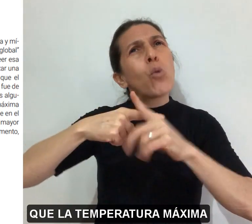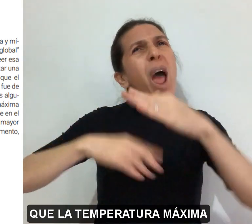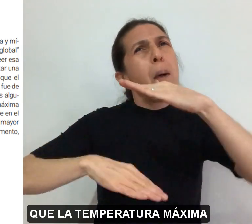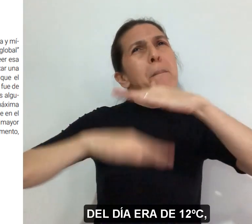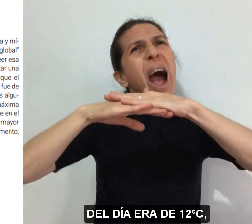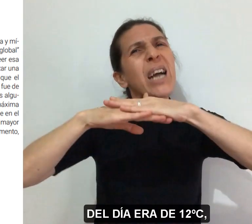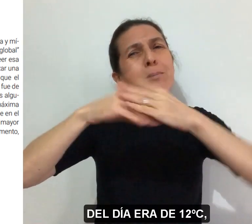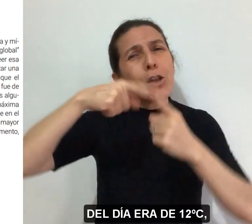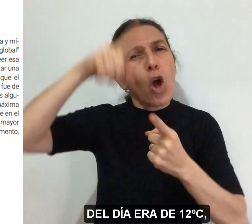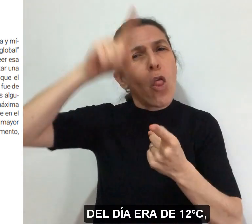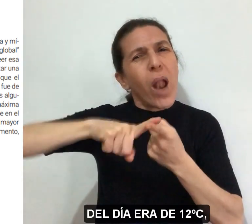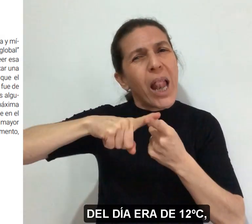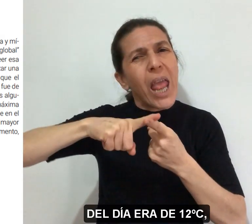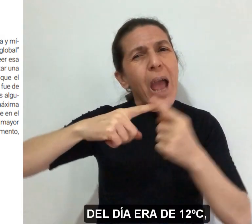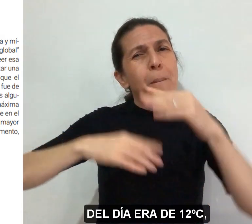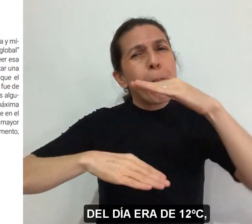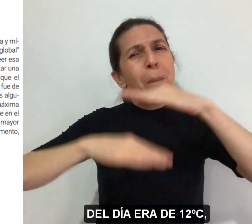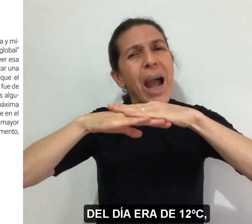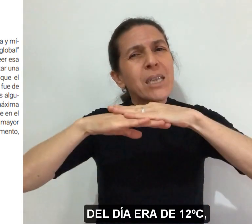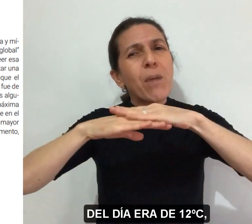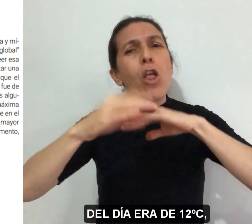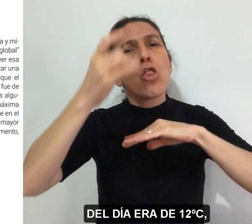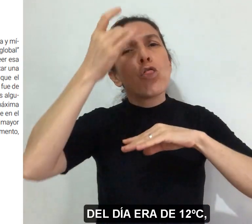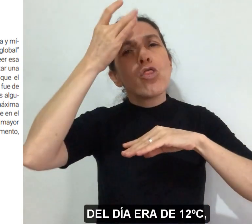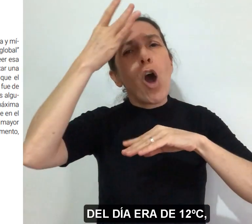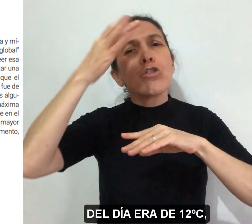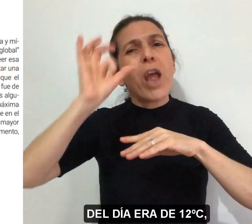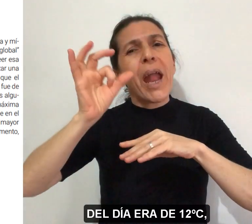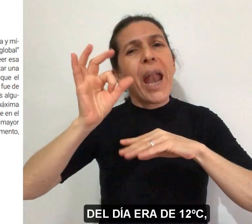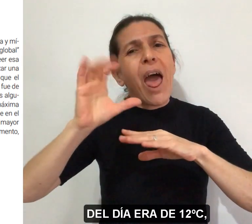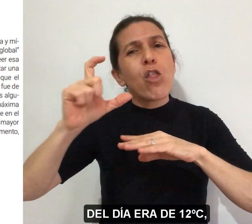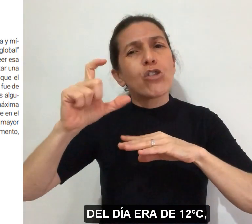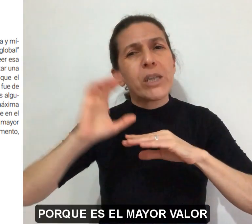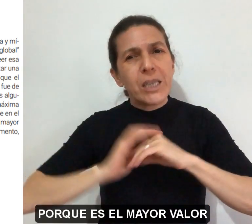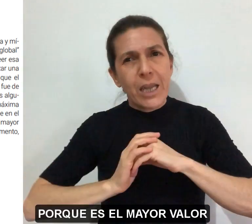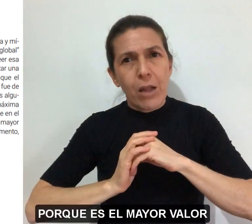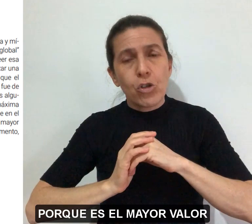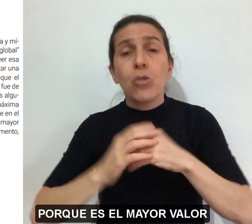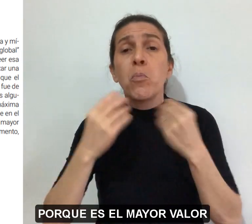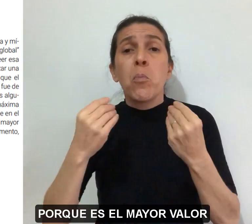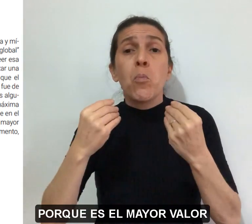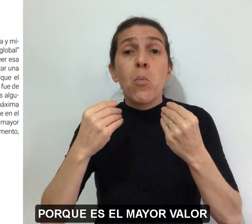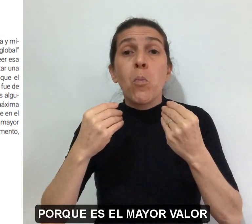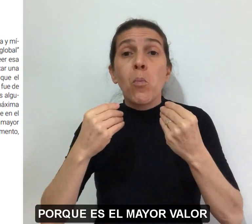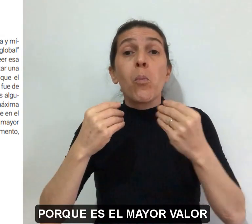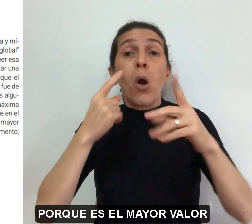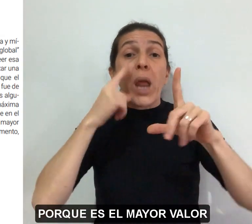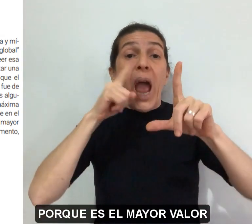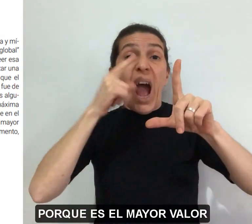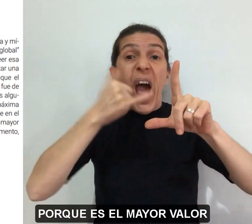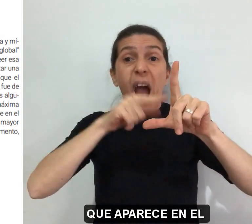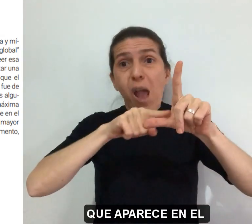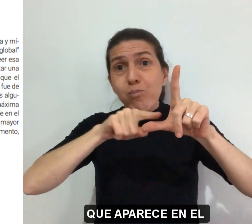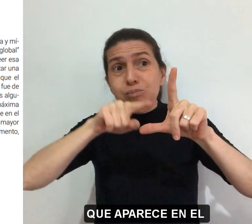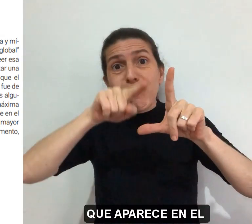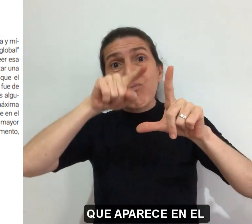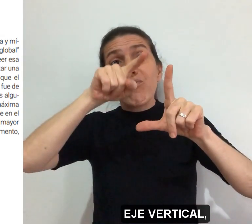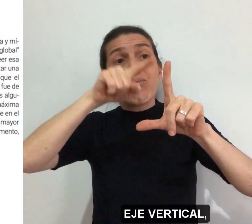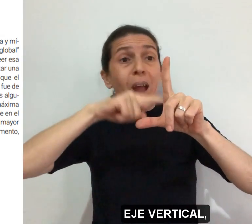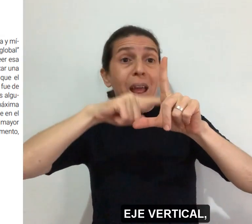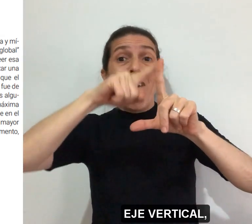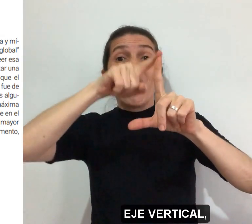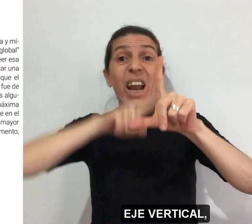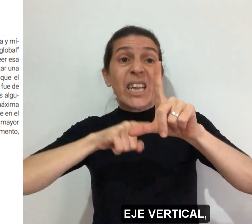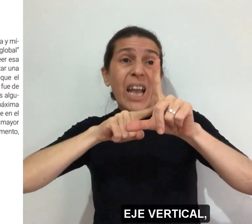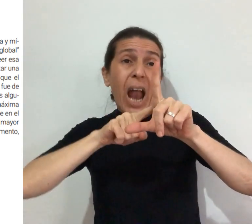temperatura máxima del día era de 12 grados centígrados, porque es el mayor valor que